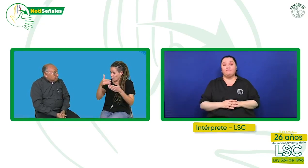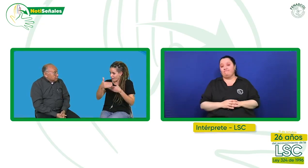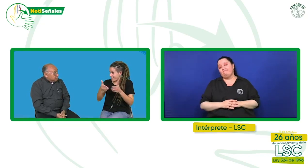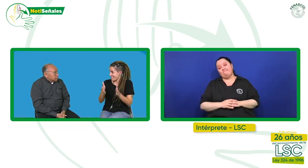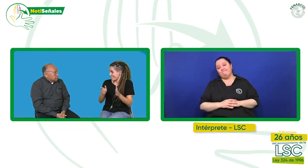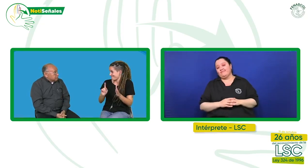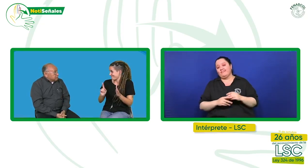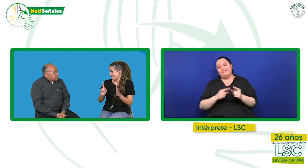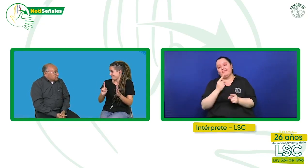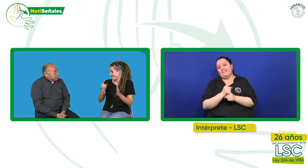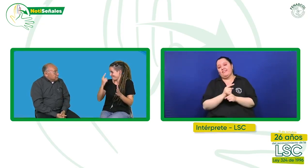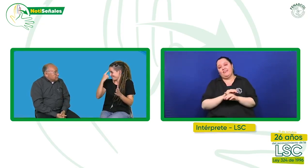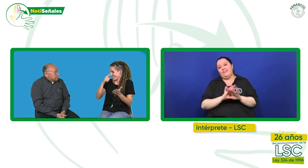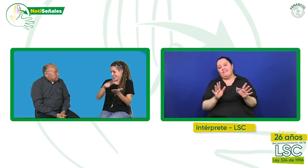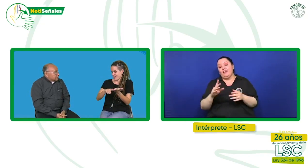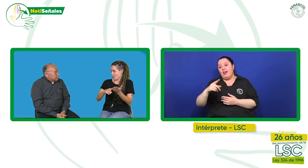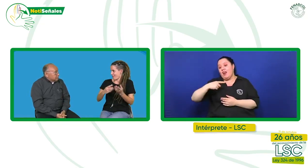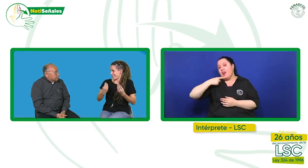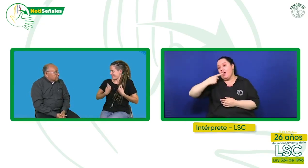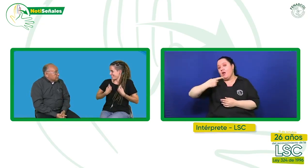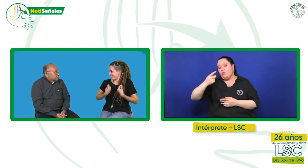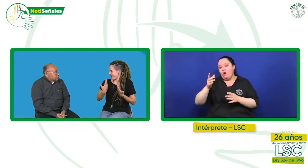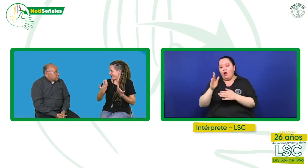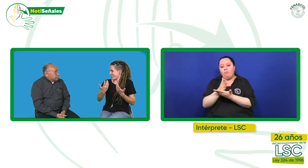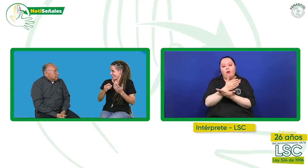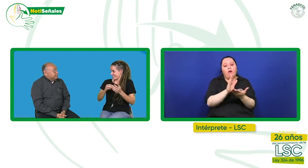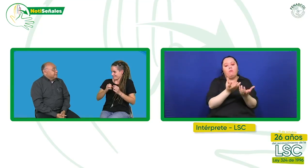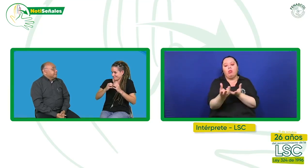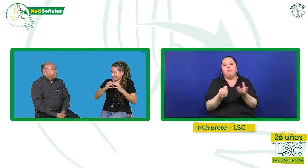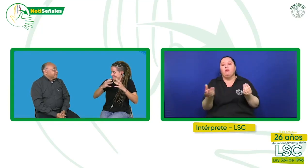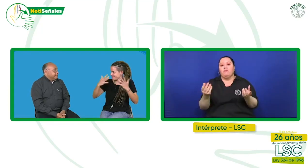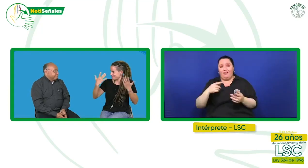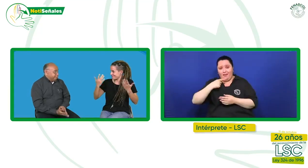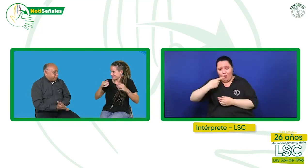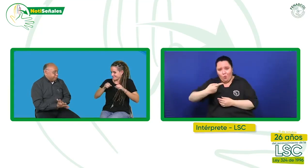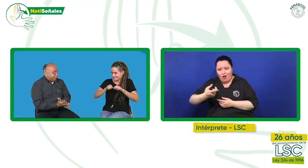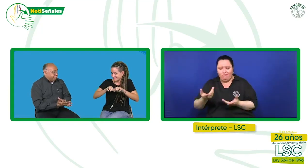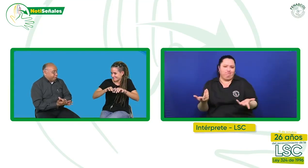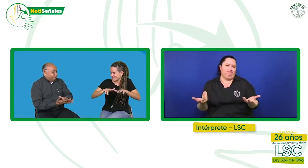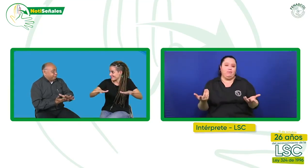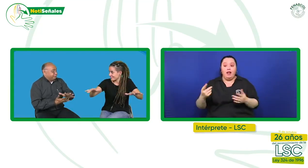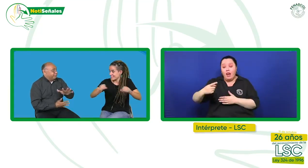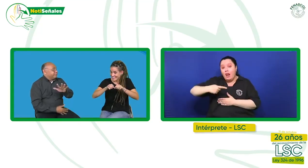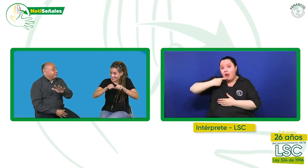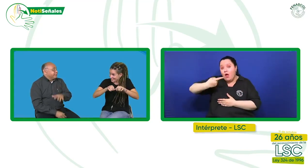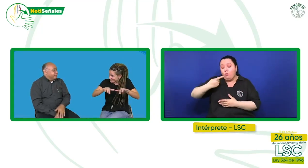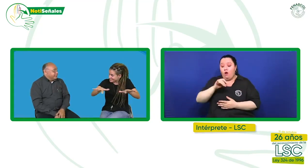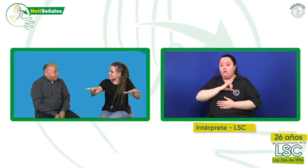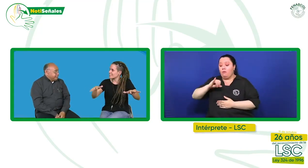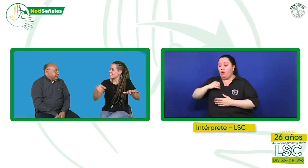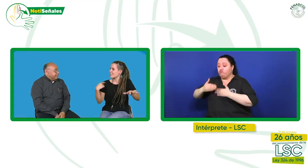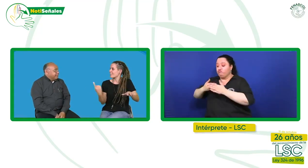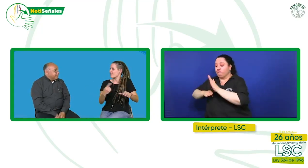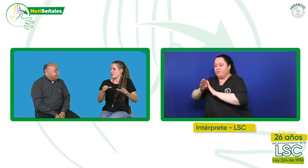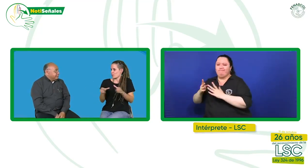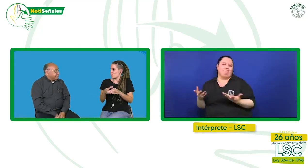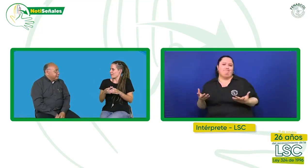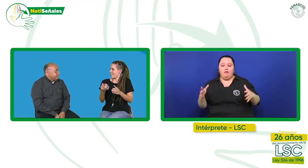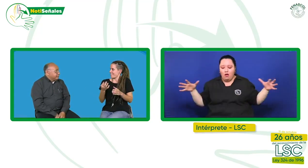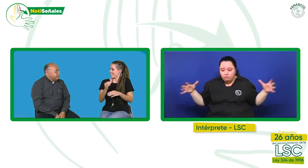lengua. La lengua no está parcelada. La lengua no es algo que se desarrolla de manera independiente, sino que crece, se desarrolla y